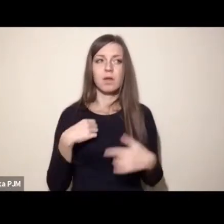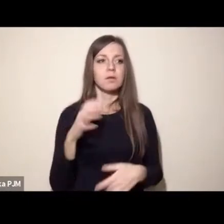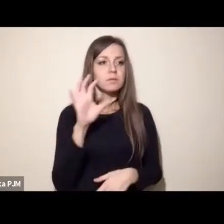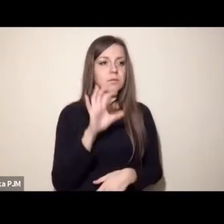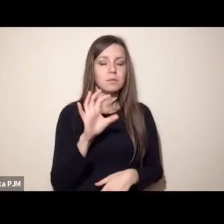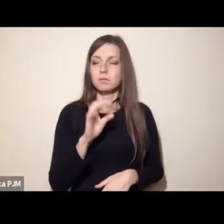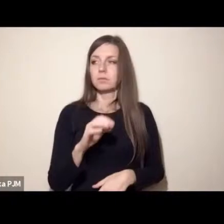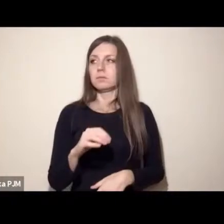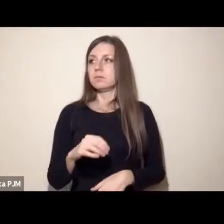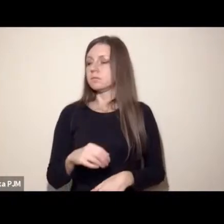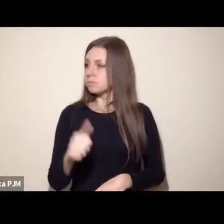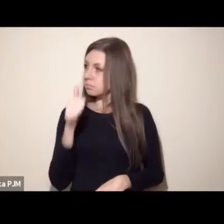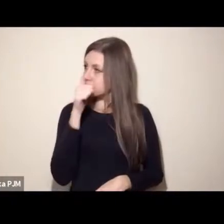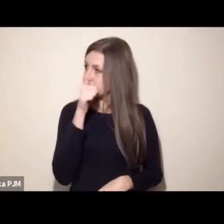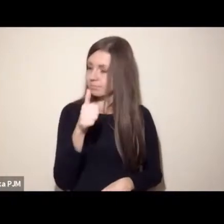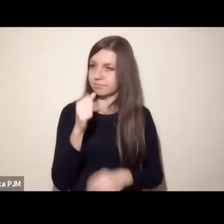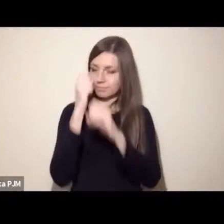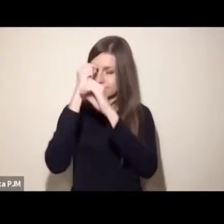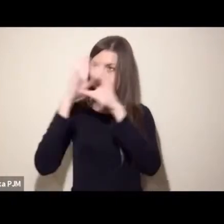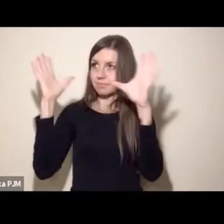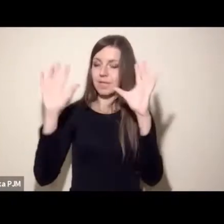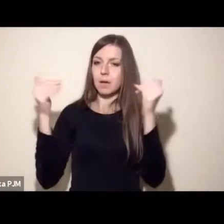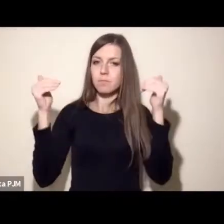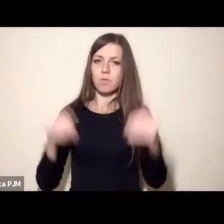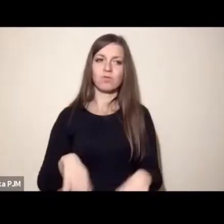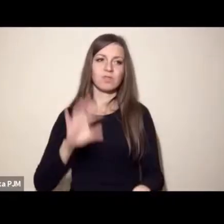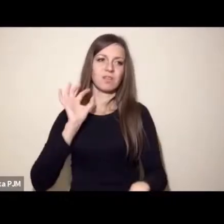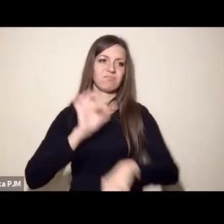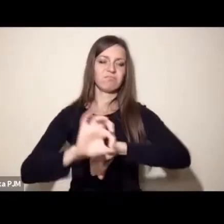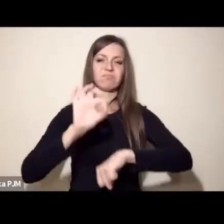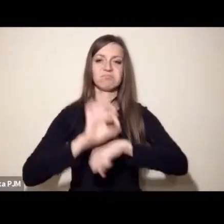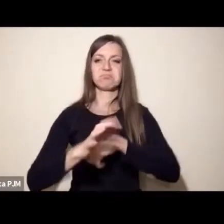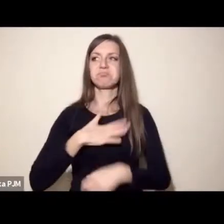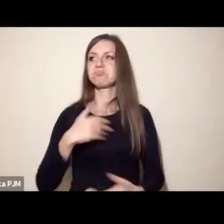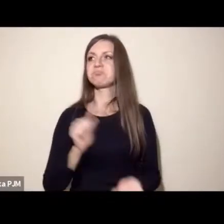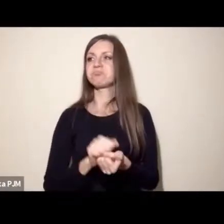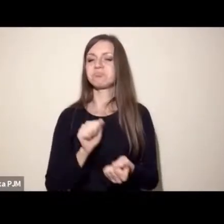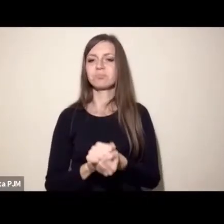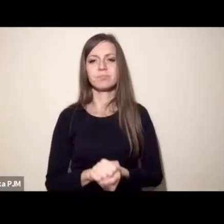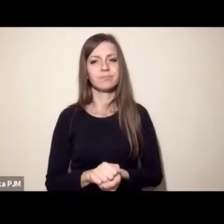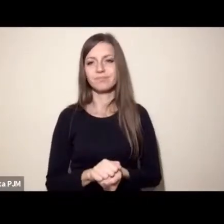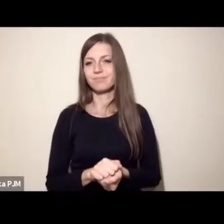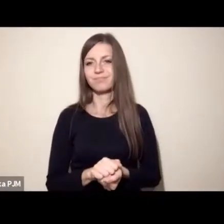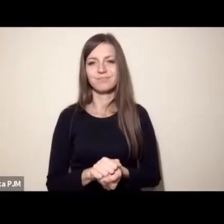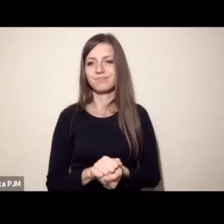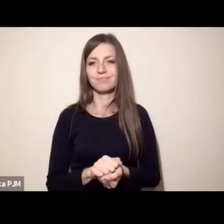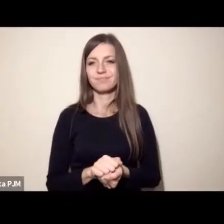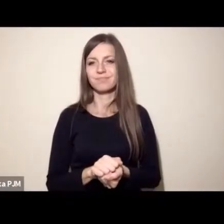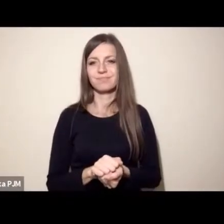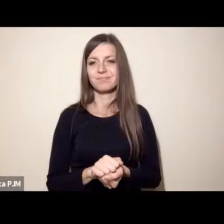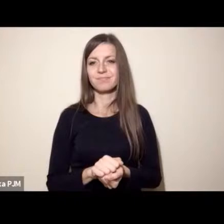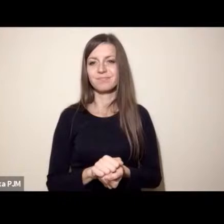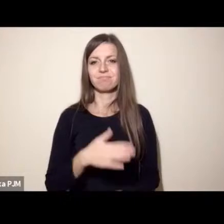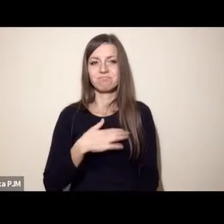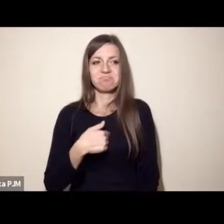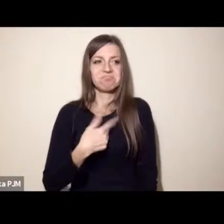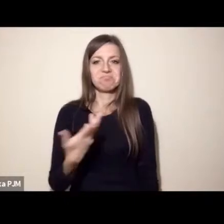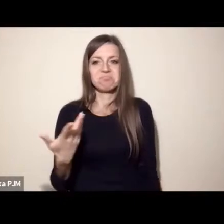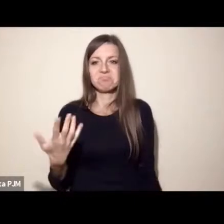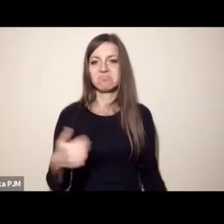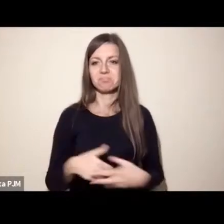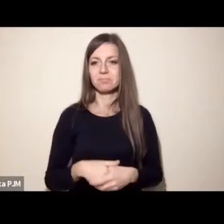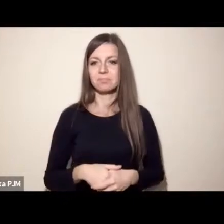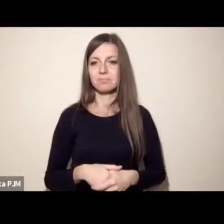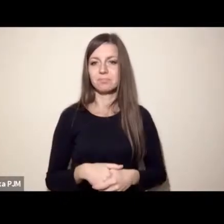jak można się wykazywać takim kompletnym brakiem serca w stronę drugiej